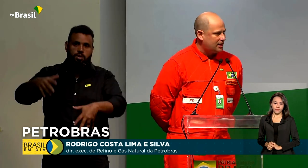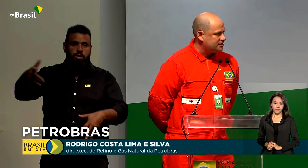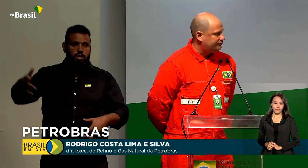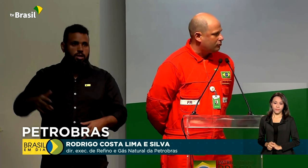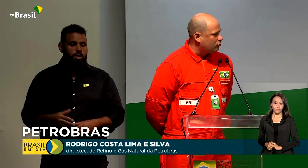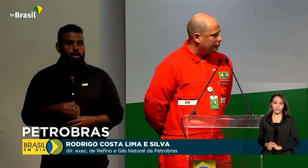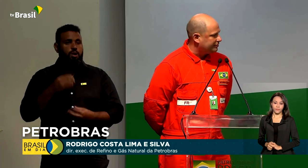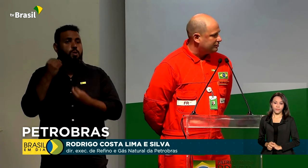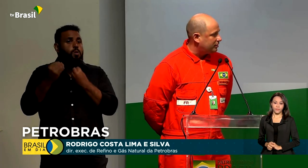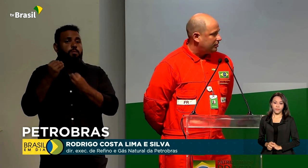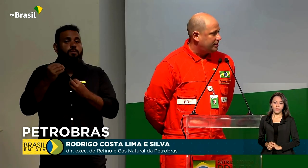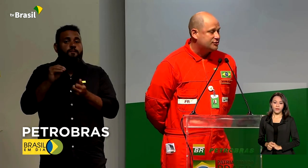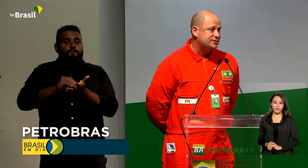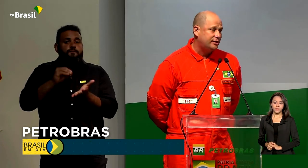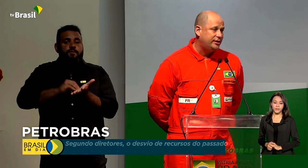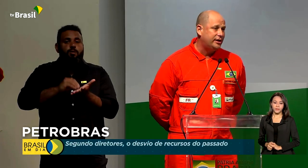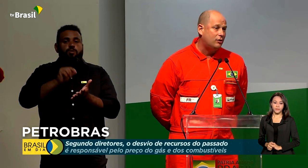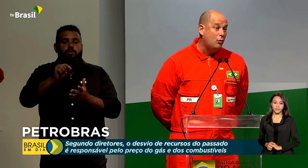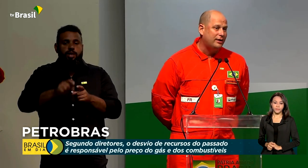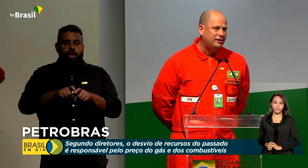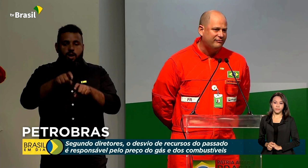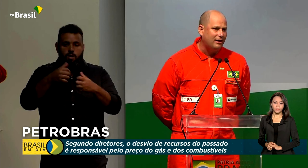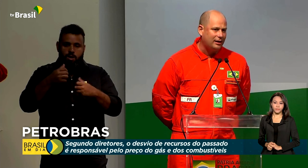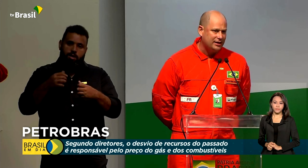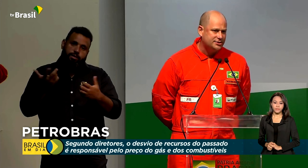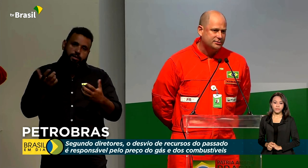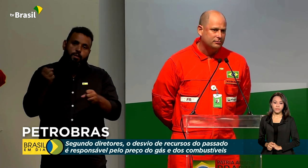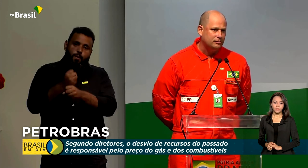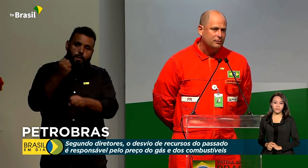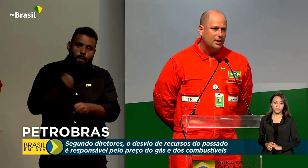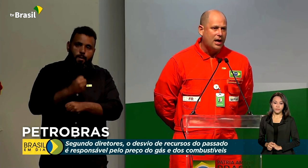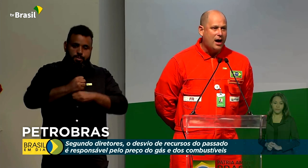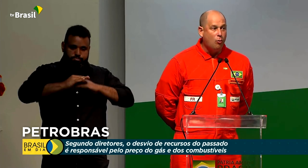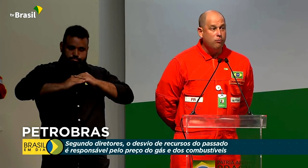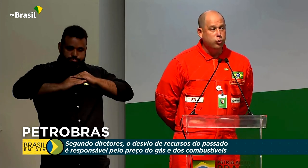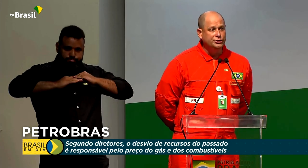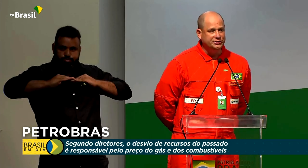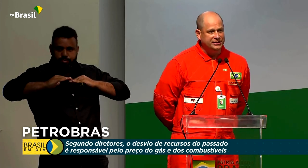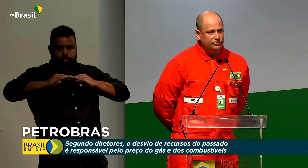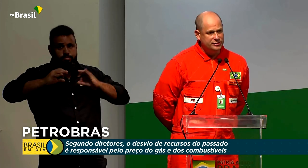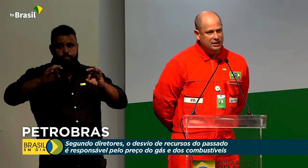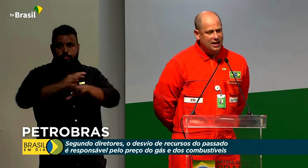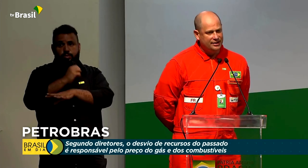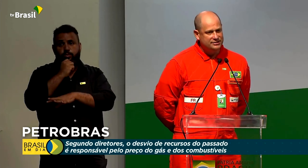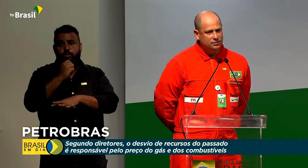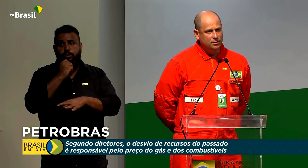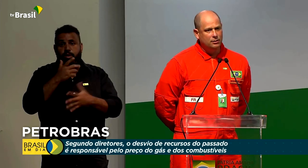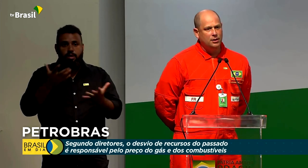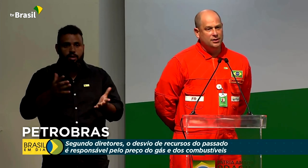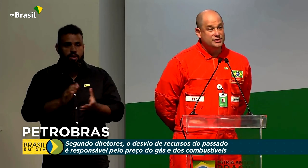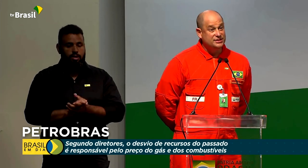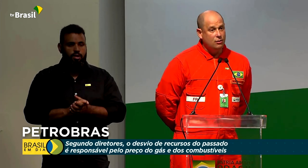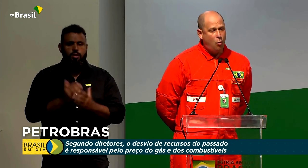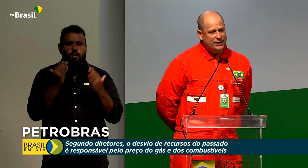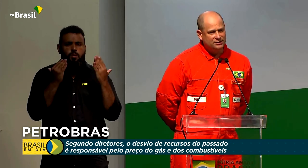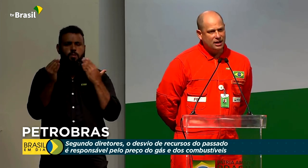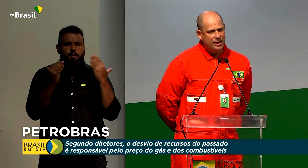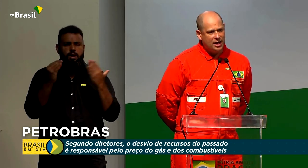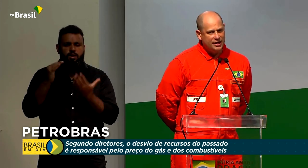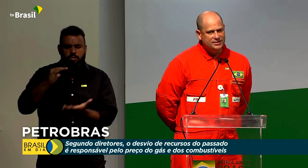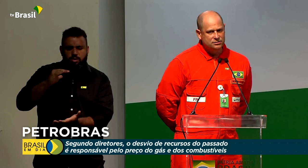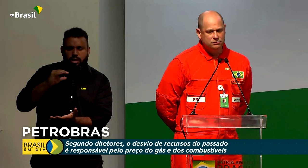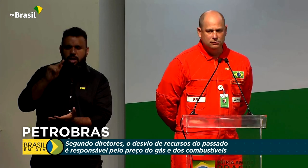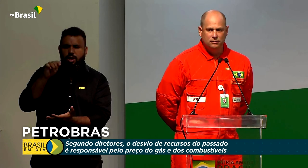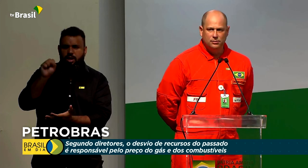terraplanagem foi concluída. Isso seria o equivalente a um botijão de gás de 50